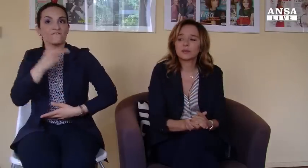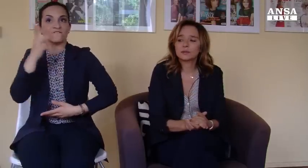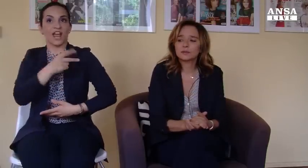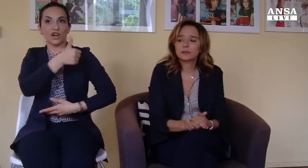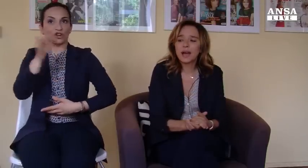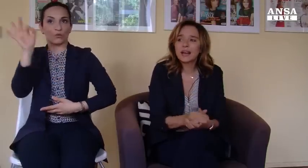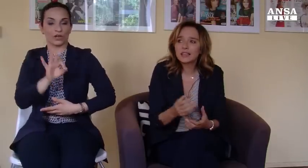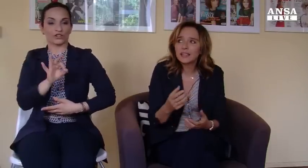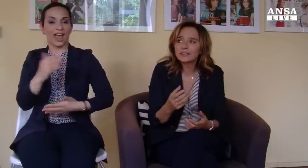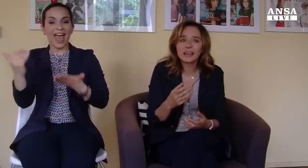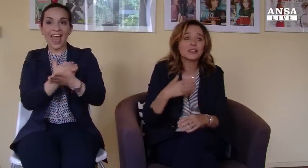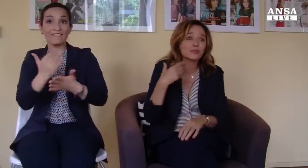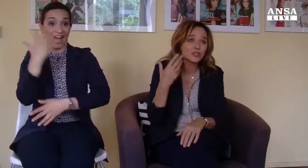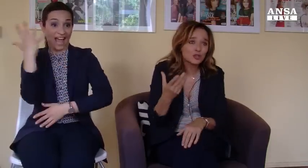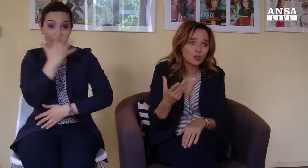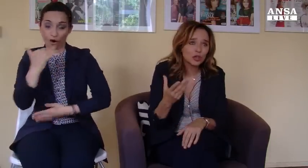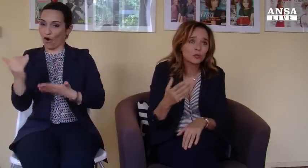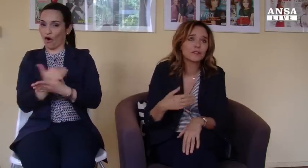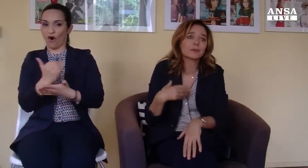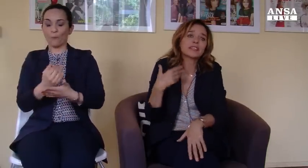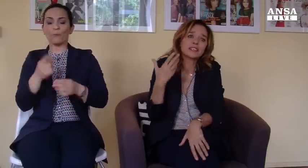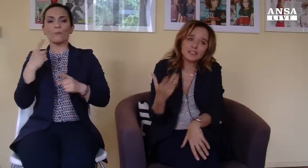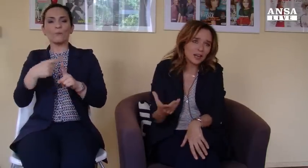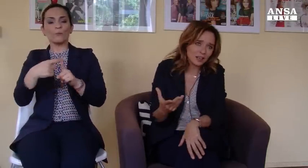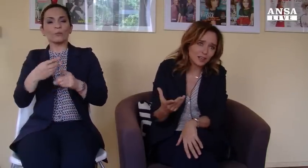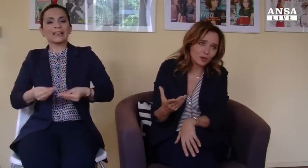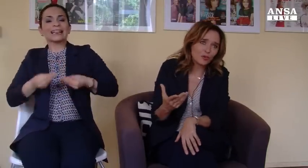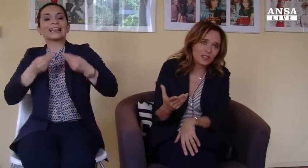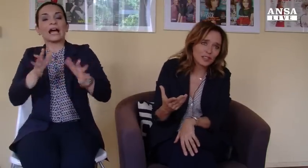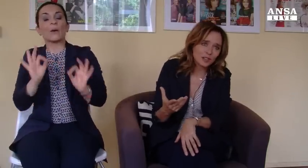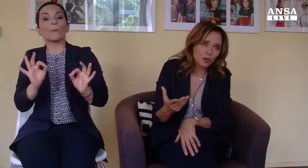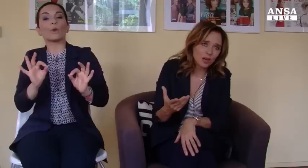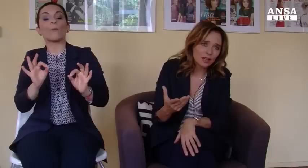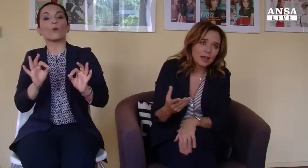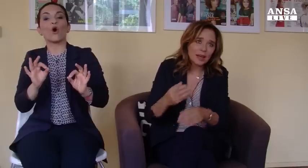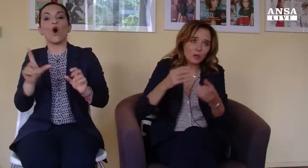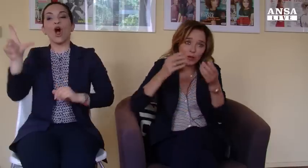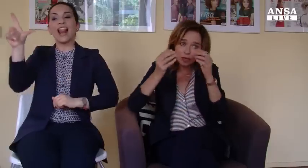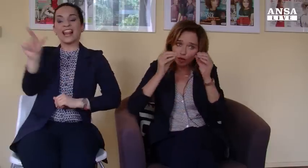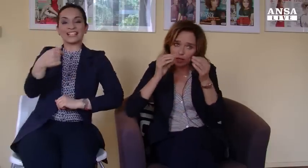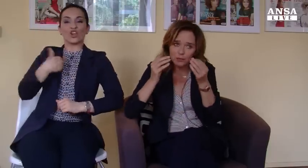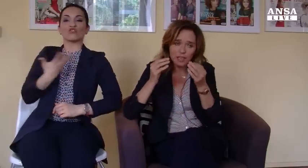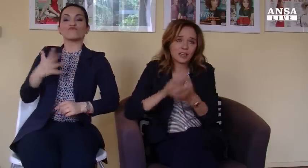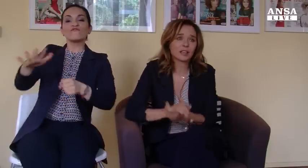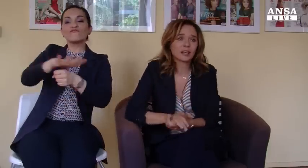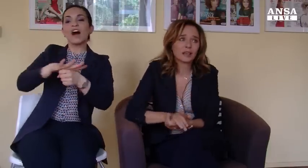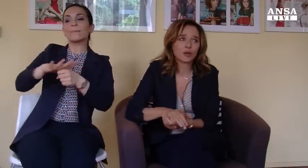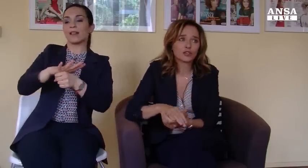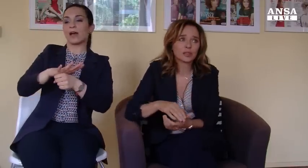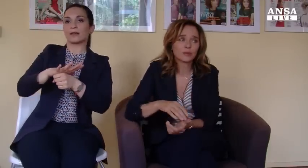ma anche dare l'impressione di una familiarità con questa lingua. Era quella la